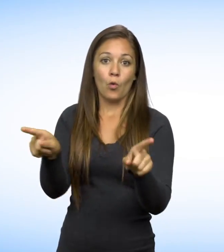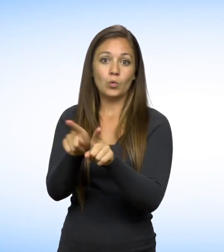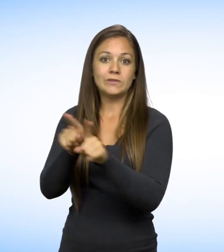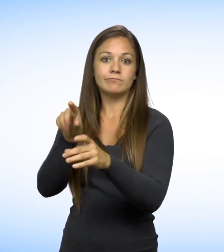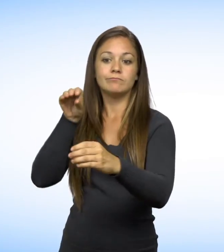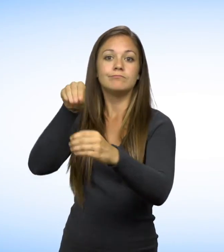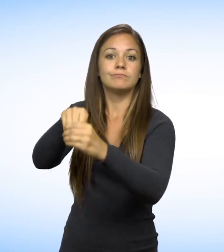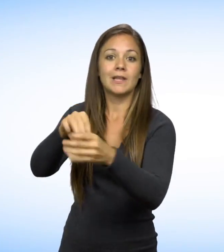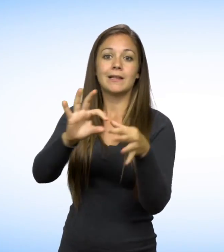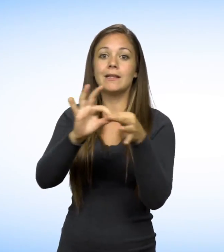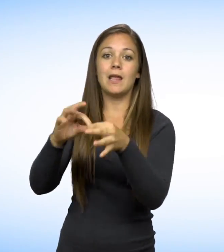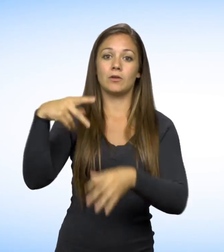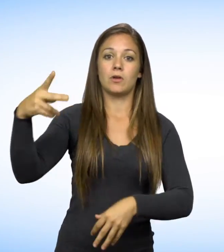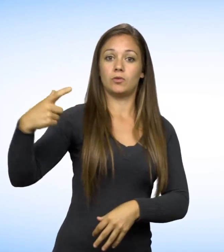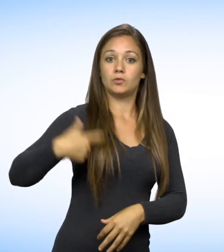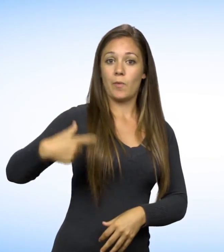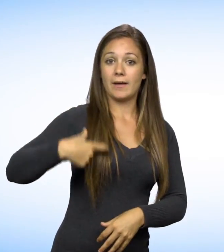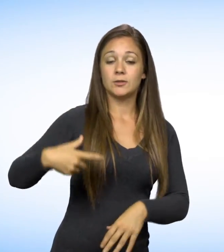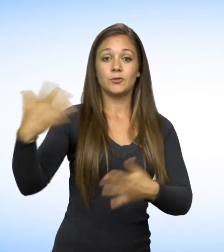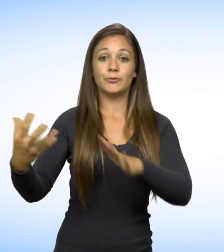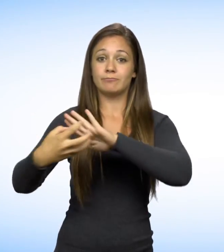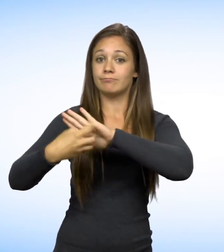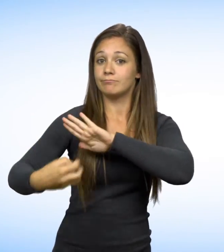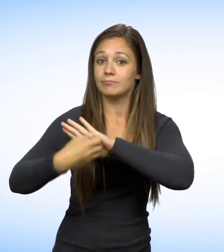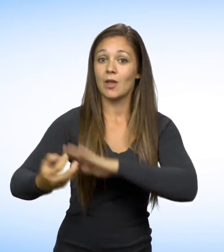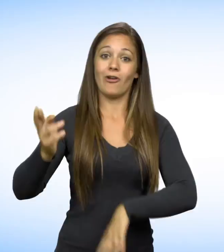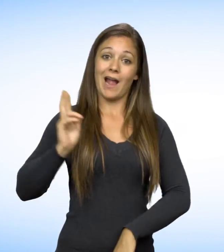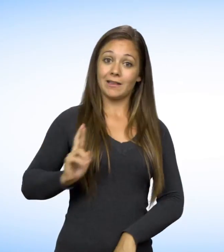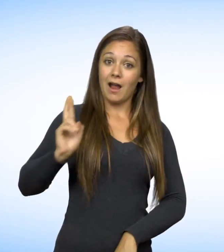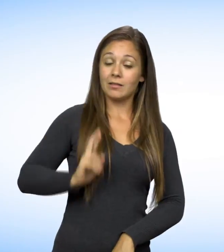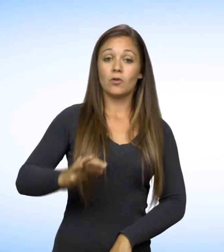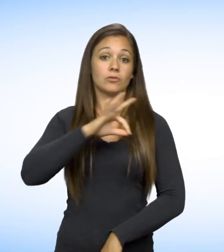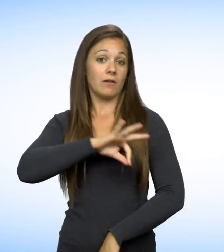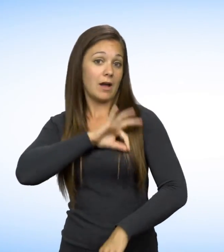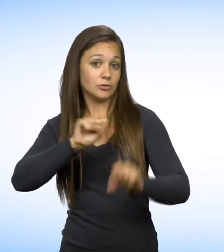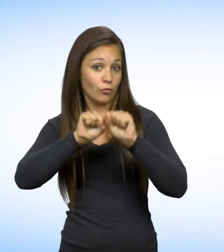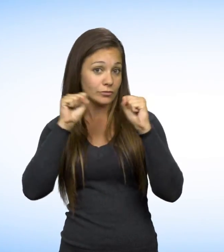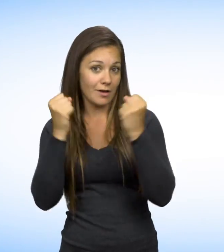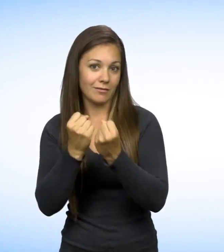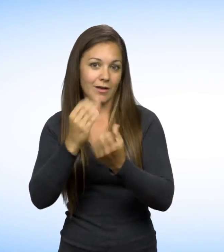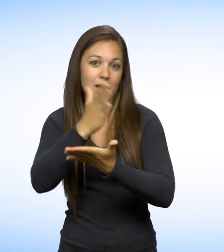de rente ou de retraite ou d'avantages sociaux S'il est démontré que cette discrimination